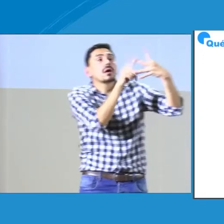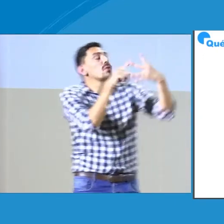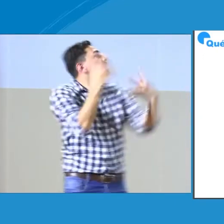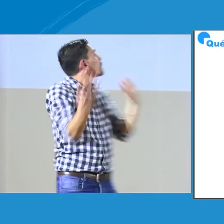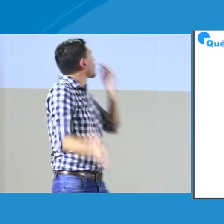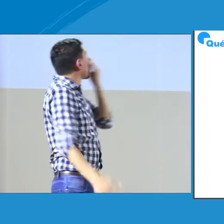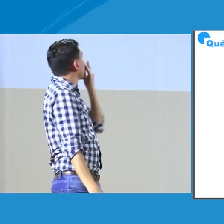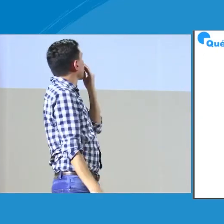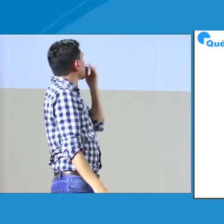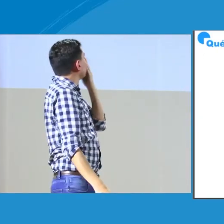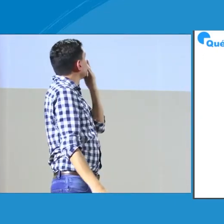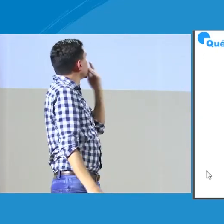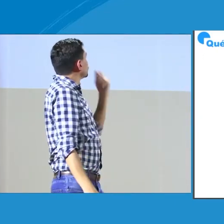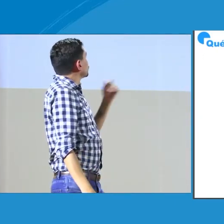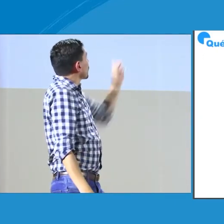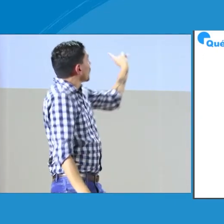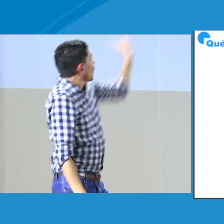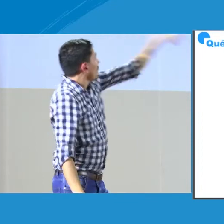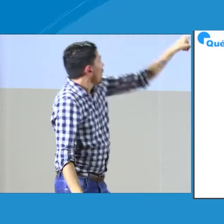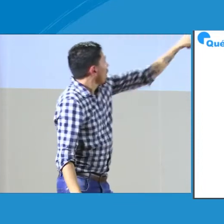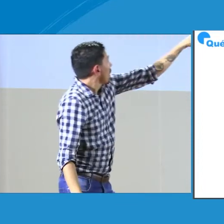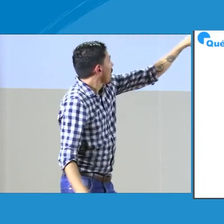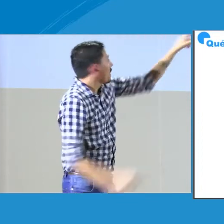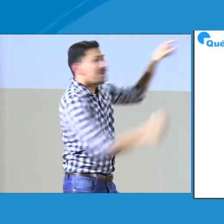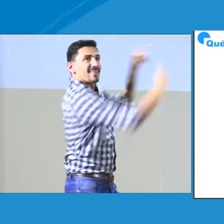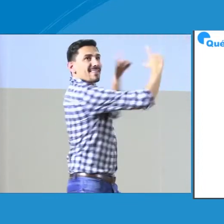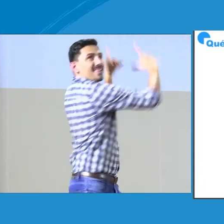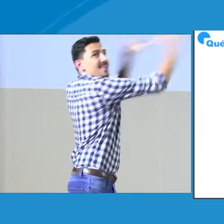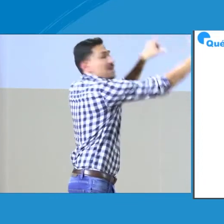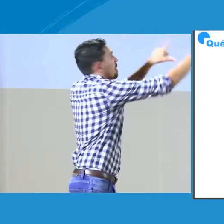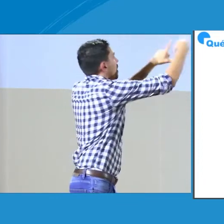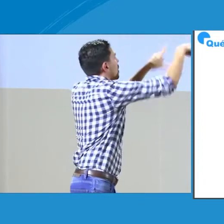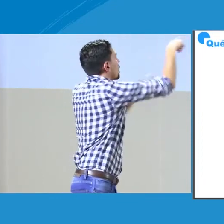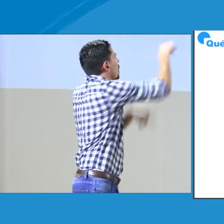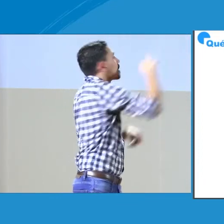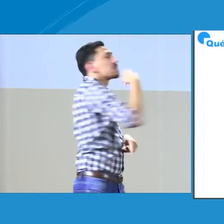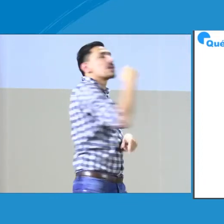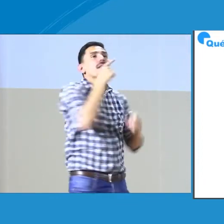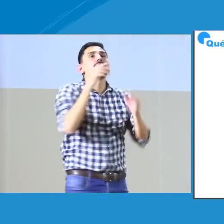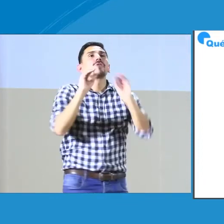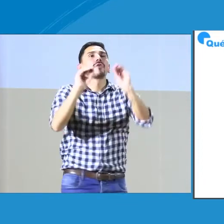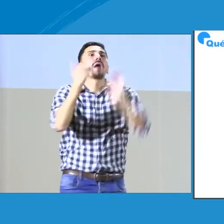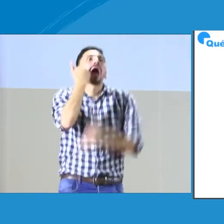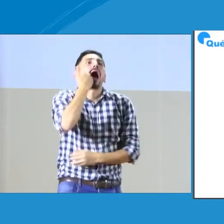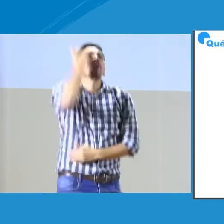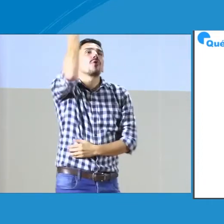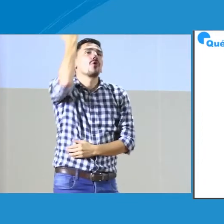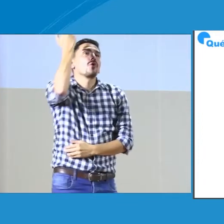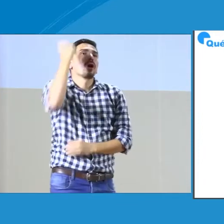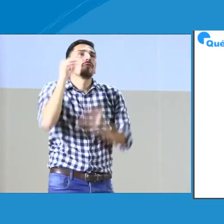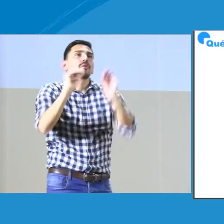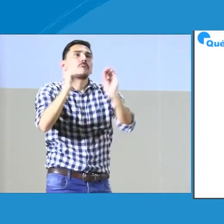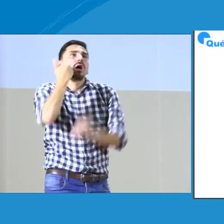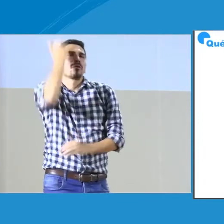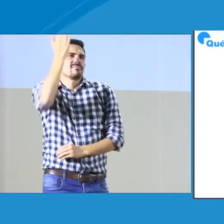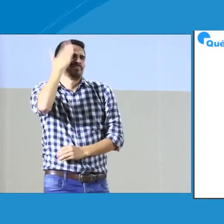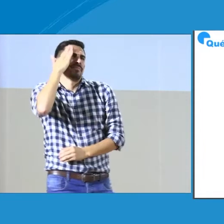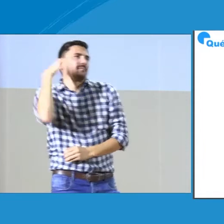discapacidades, pero esa es una de las ofertas que muestra el decreto. La segunda es la